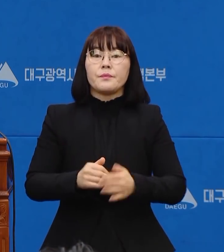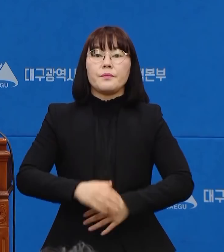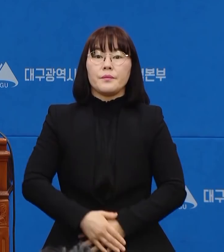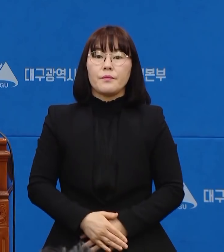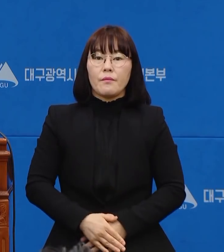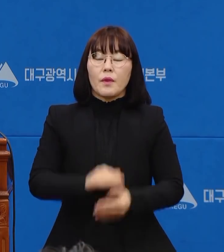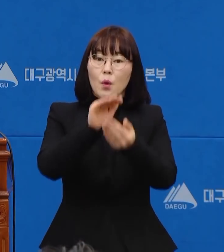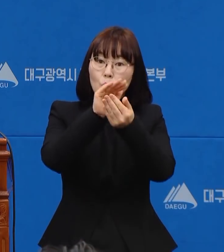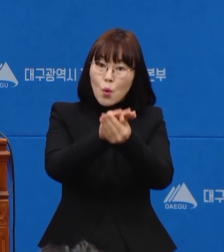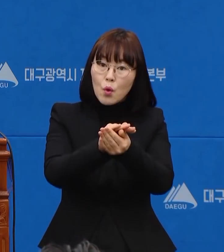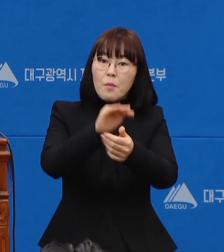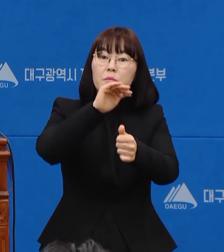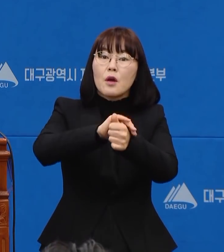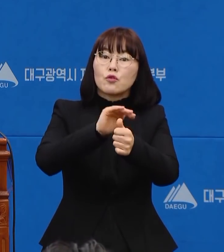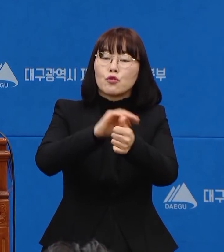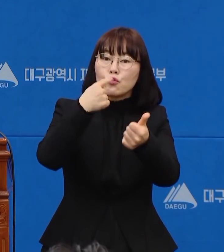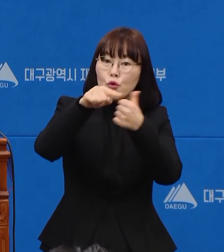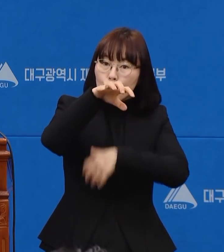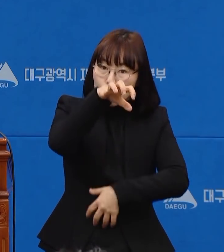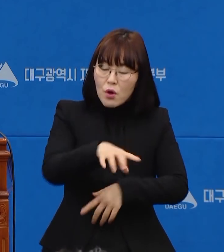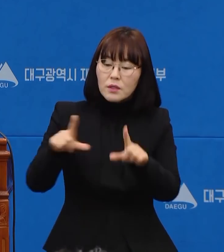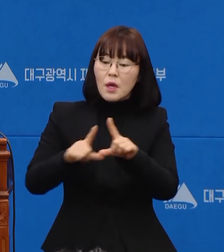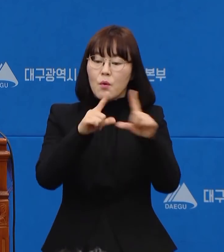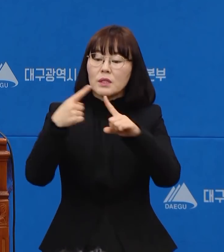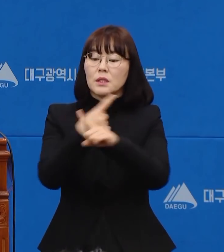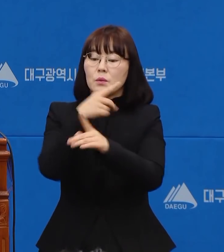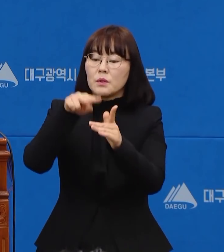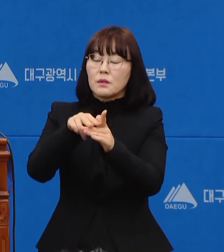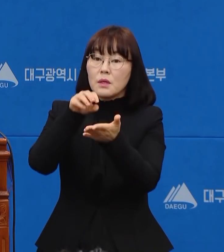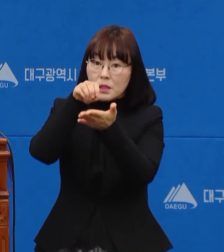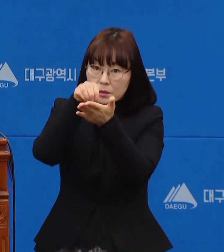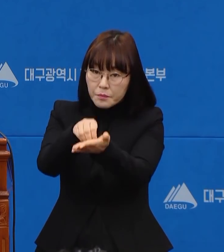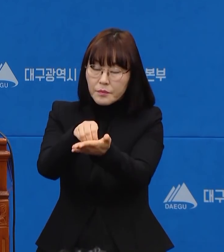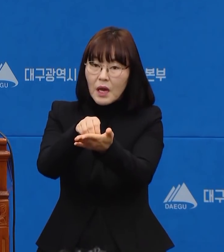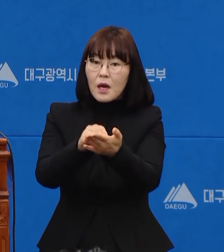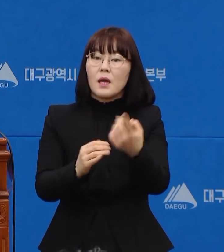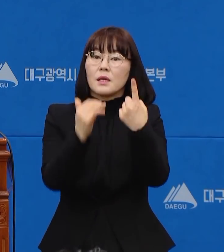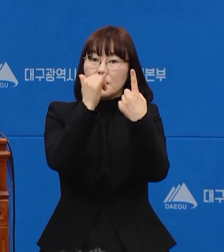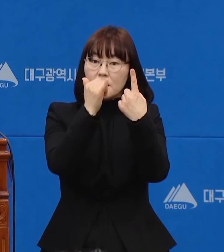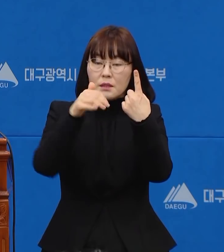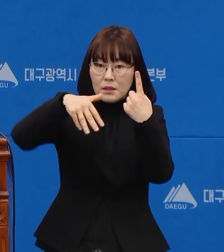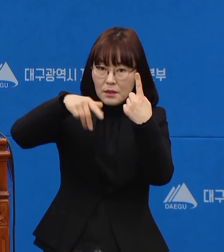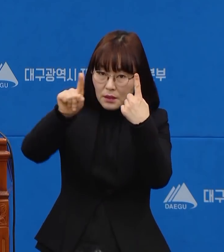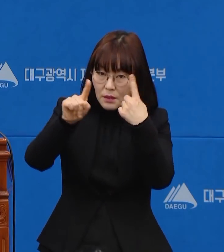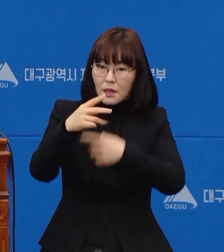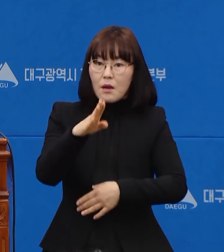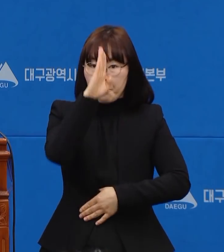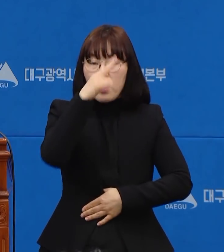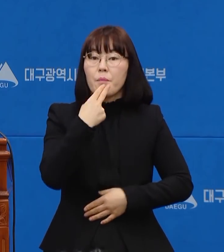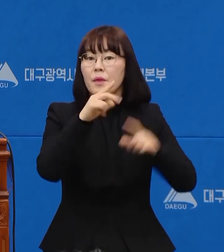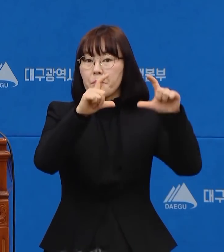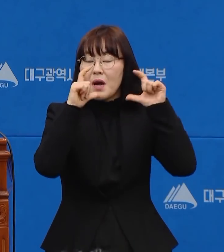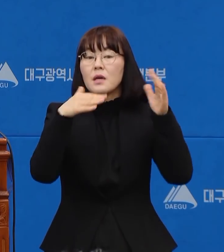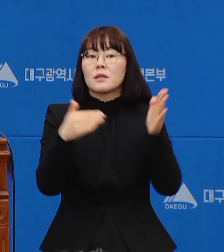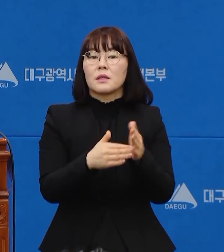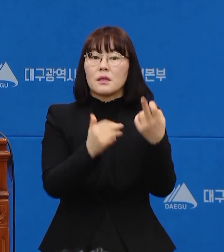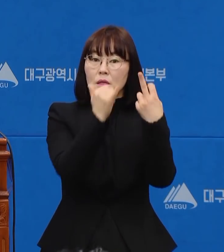농협경주교육원 생활치료센터의 입소 중 1차 검사에서 음성 판정을 받았던